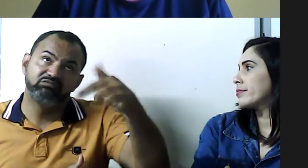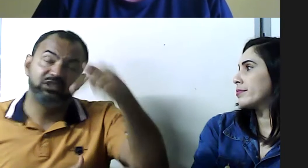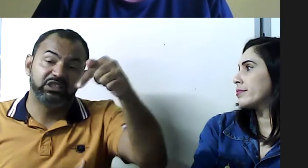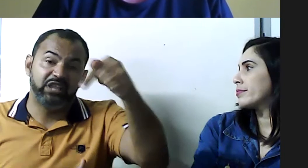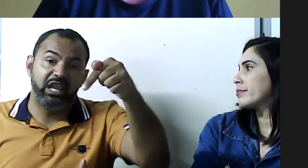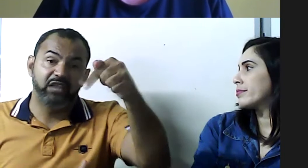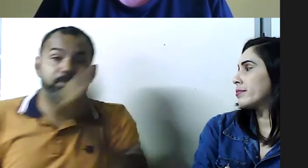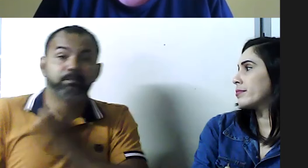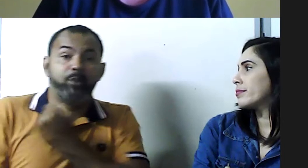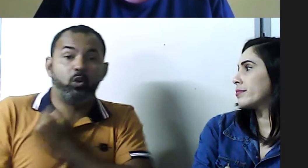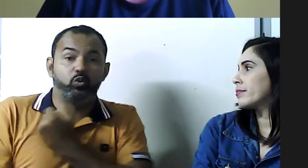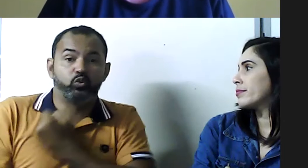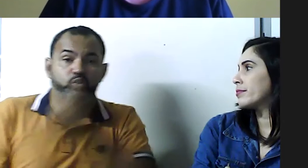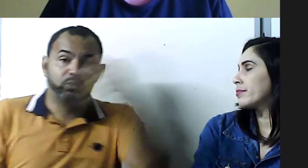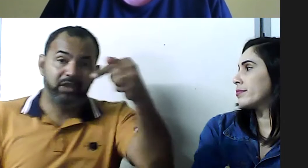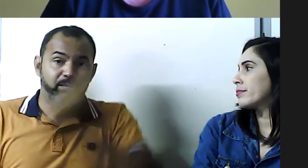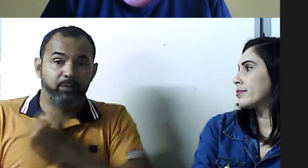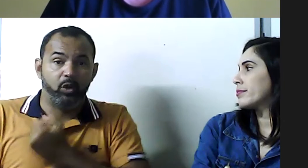e a gente conseguiu,